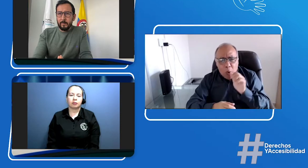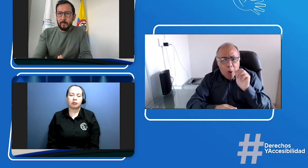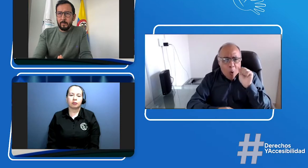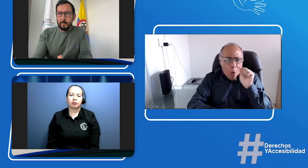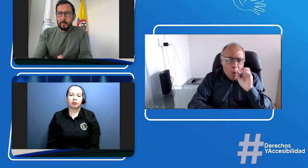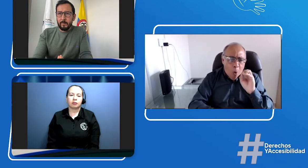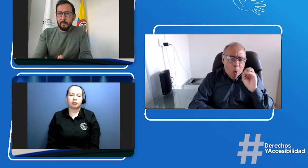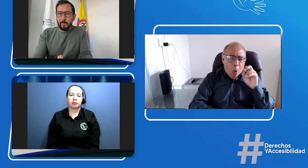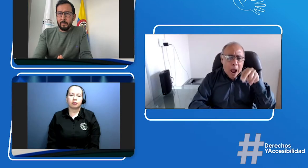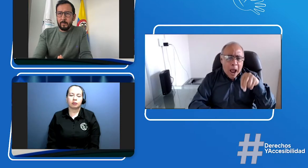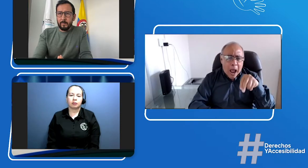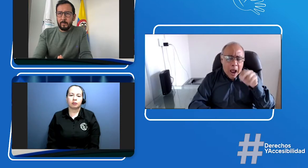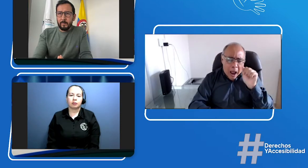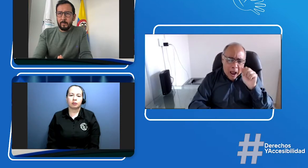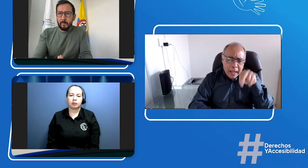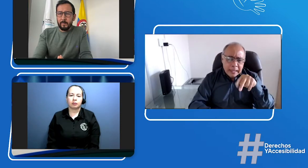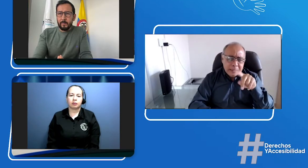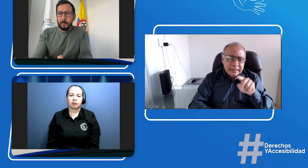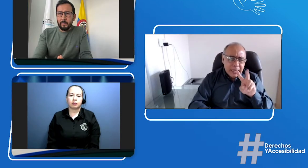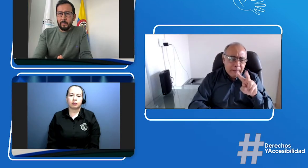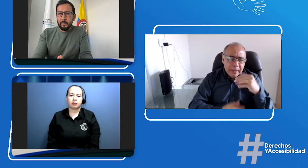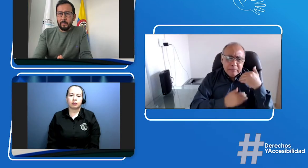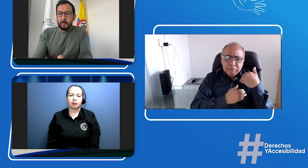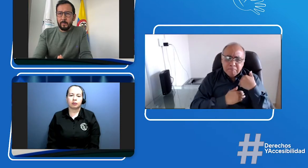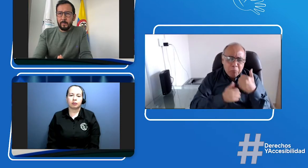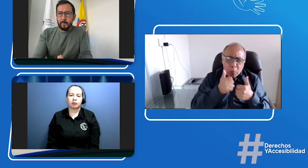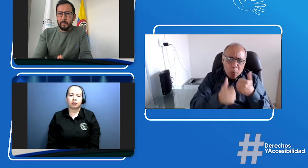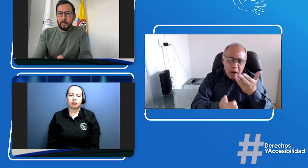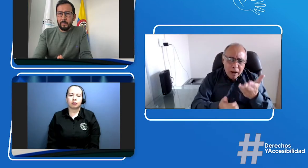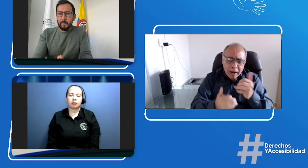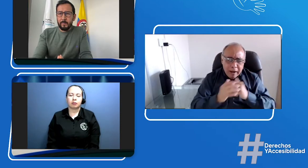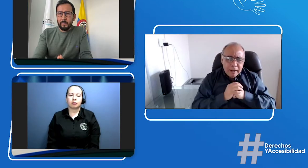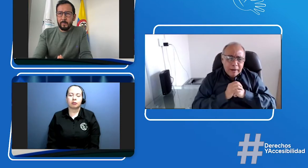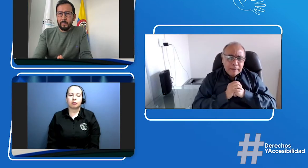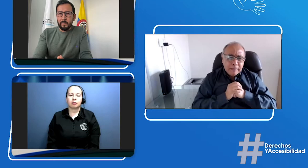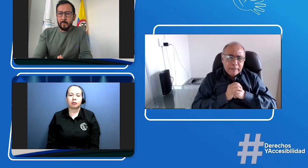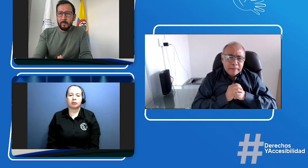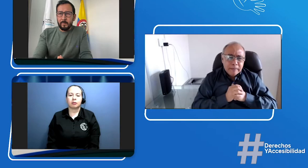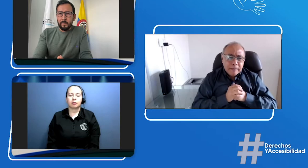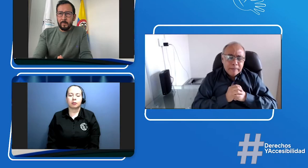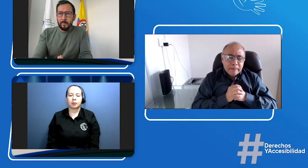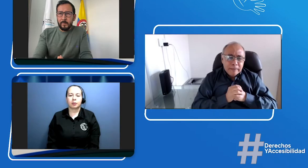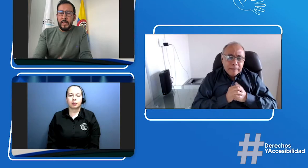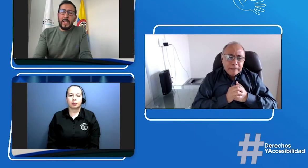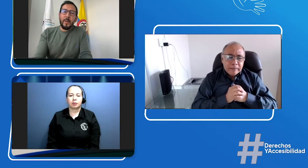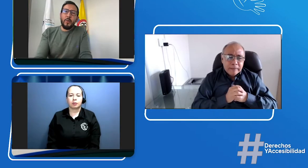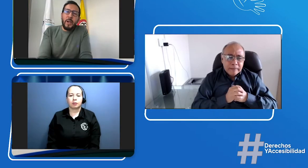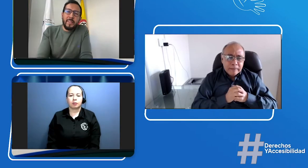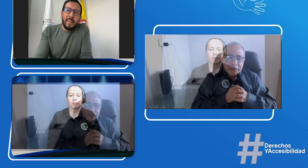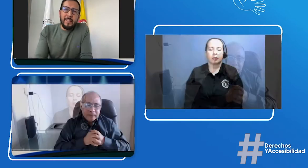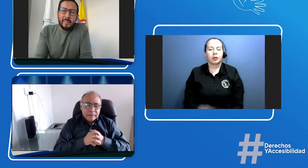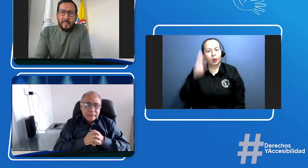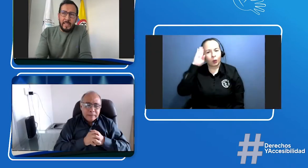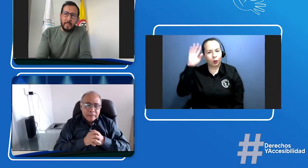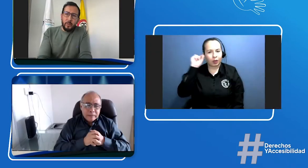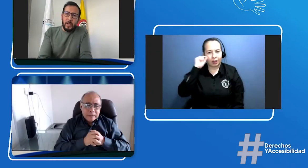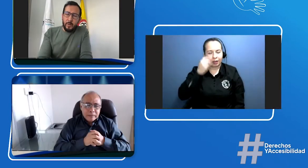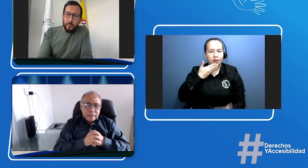pues qué labor cumples allí al interior de la agencia. Henry, muy buenas tardes y a toda la comunidad